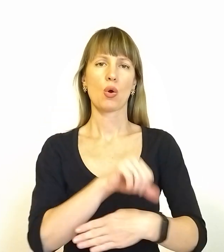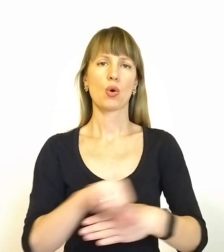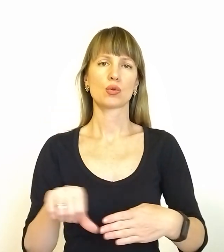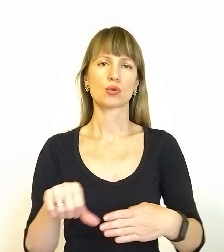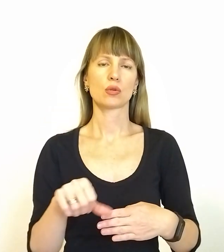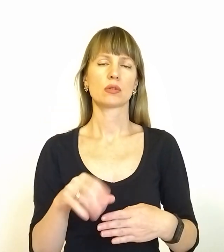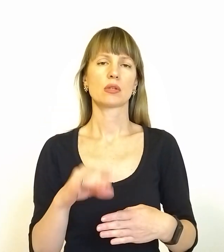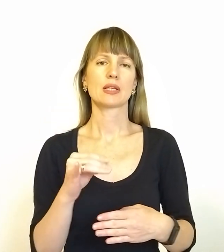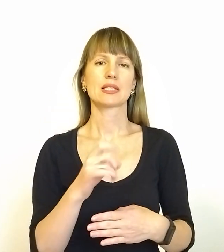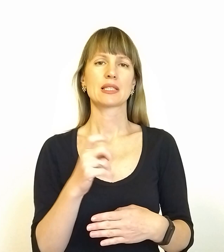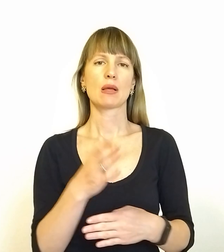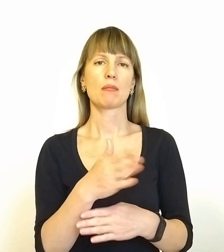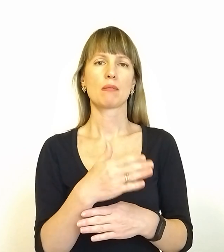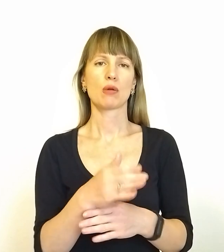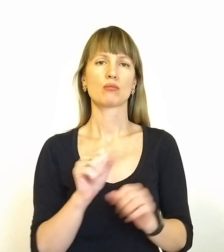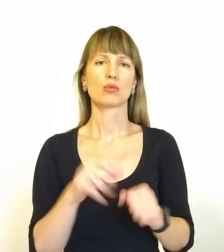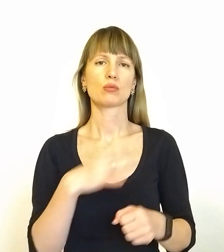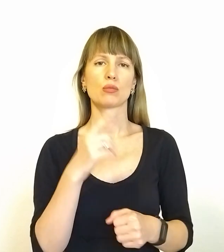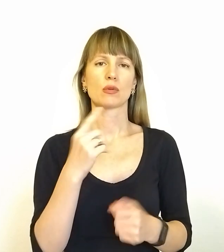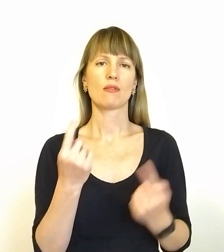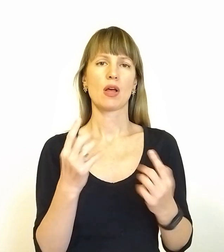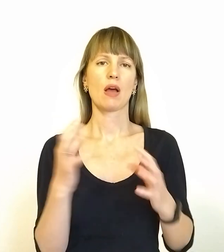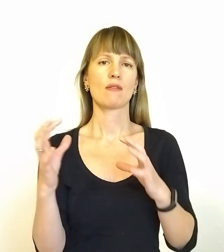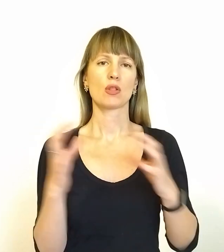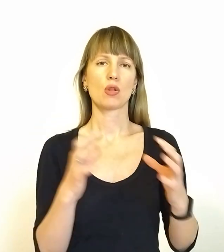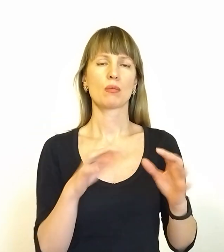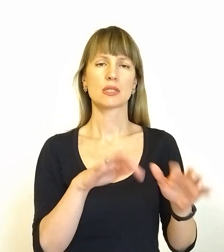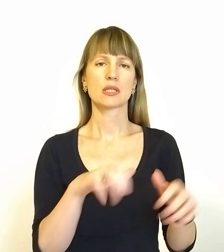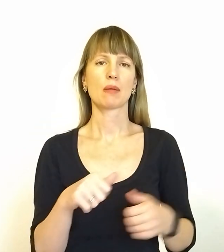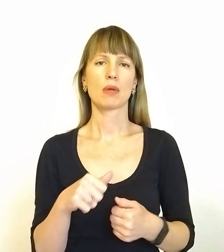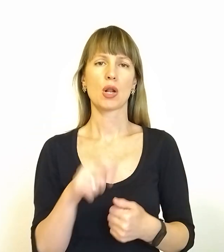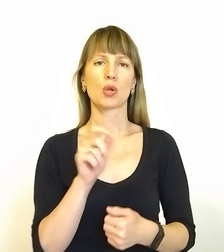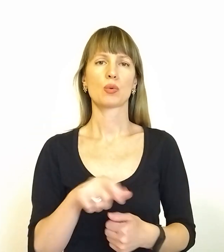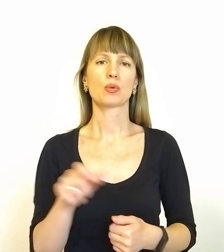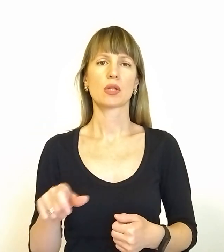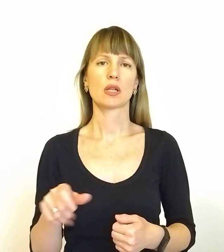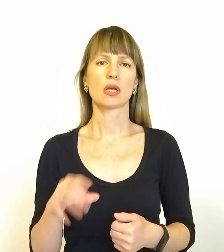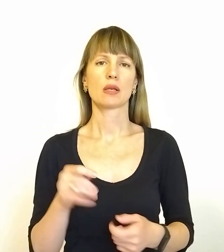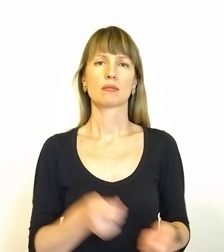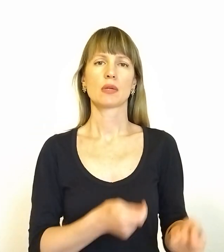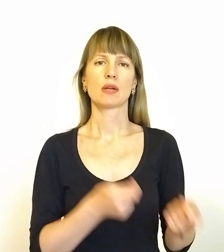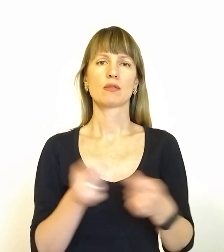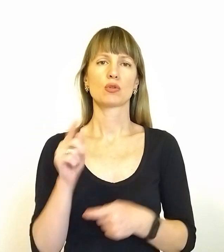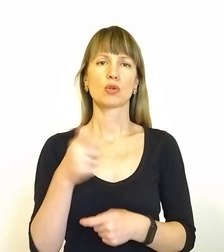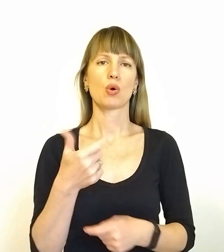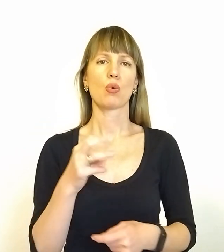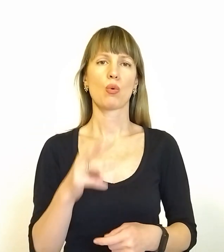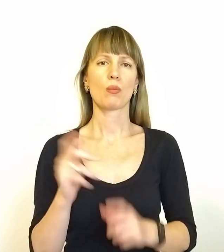І з Маріуполя можна буде великими автобусами вивезти людей і доставити туди гуманітарний вантаж.